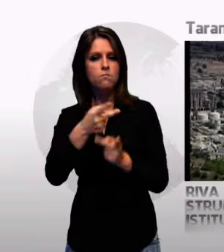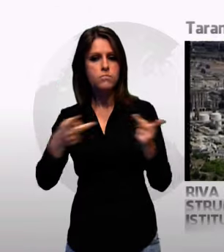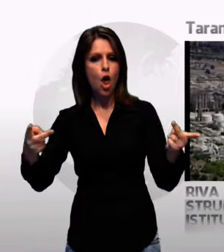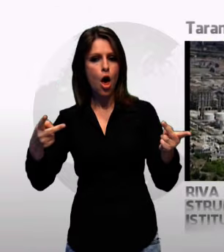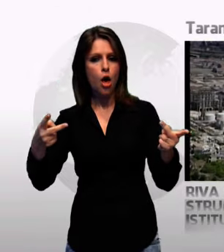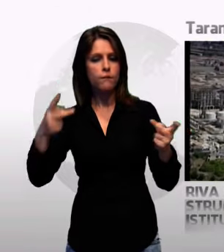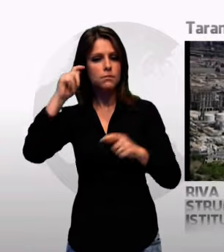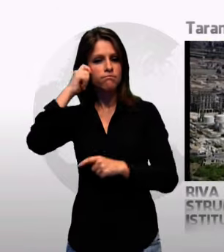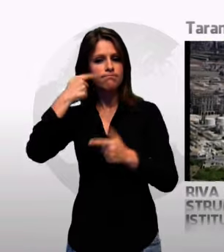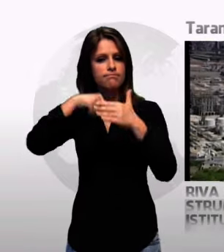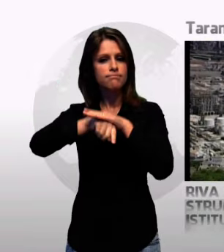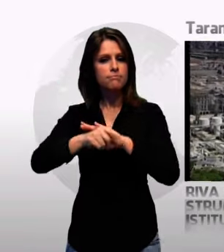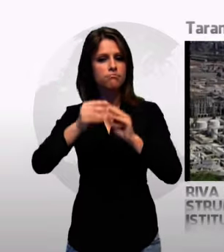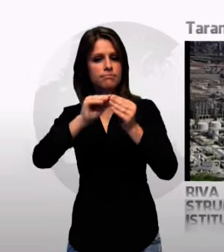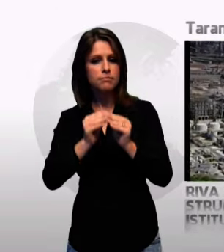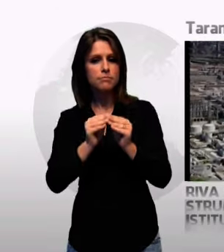le istituzioni religiose.